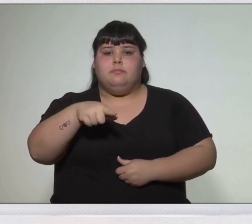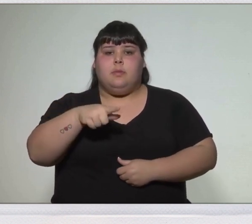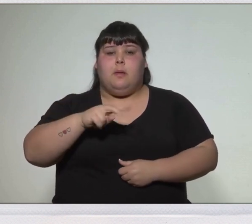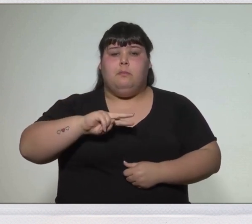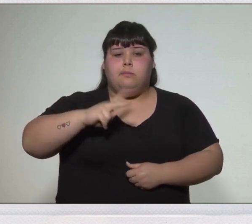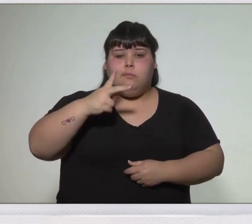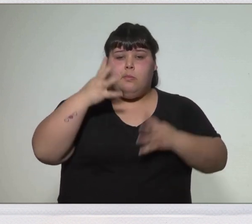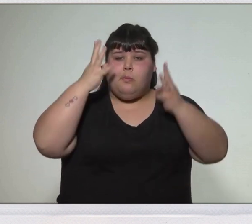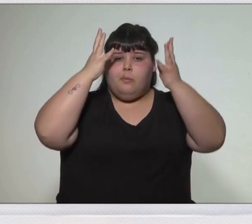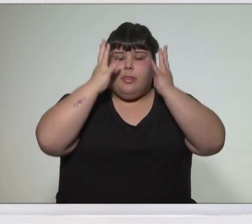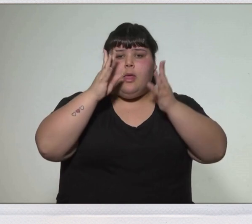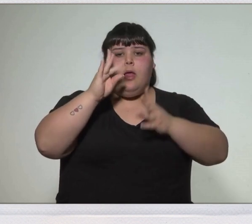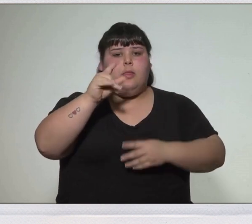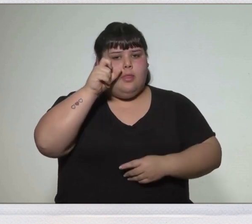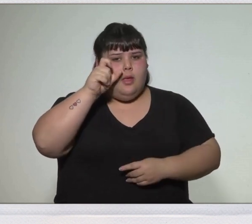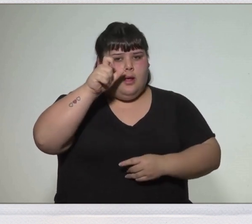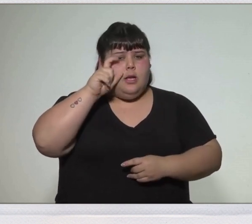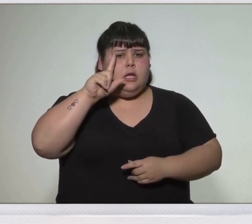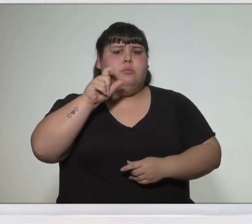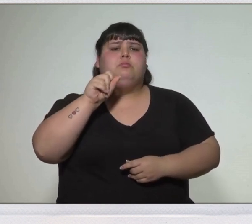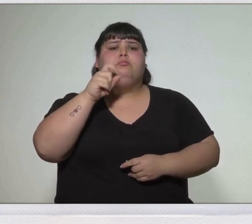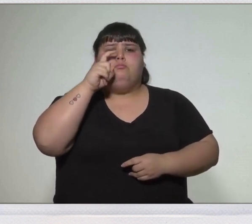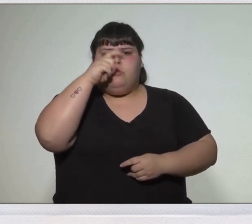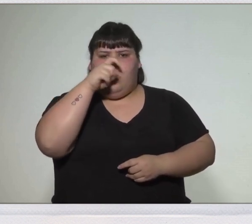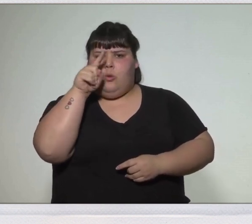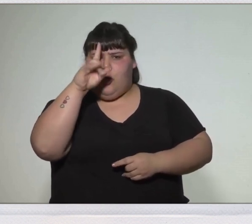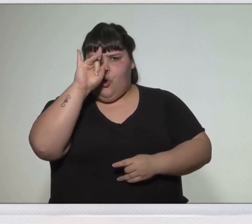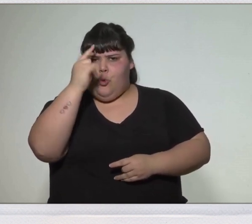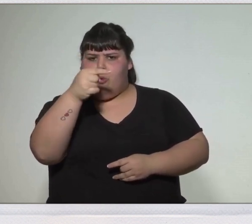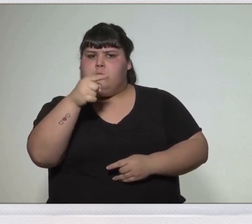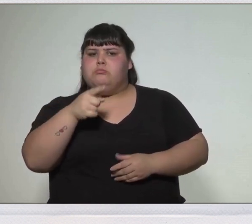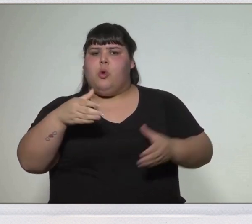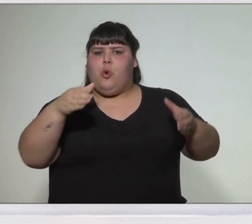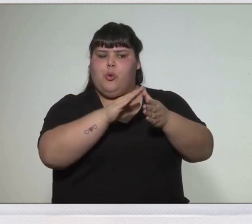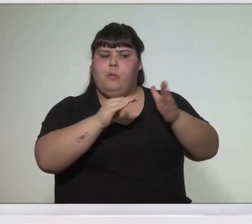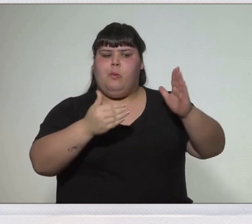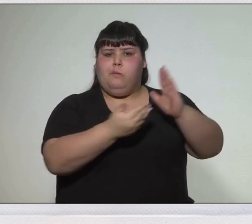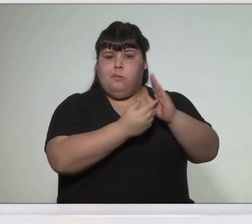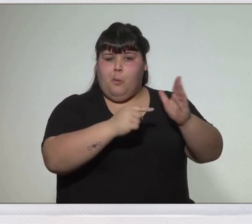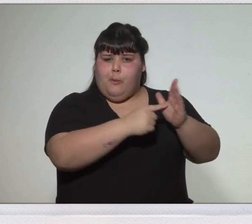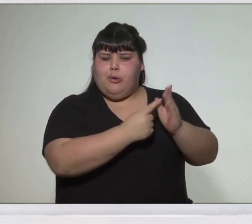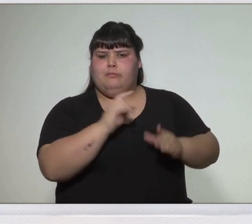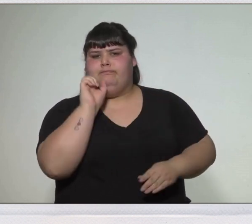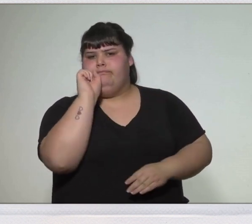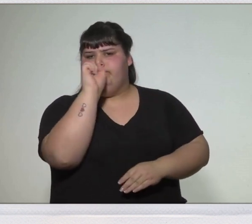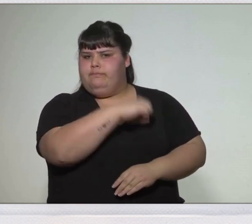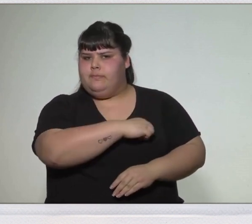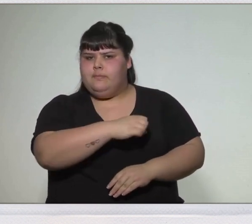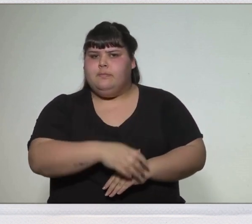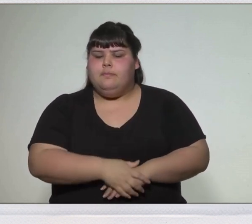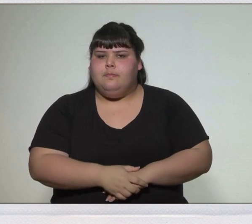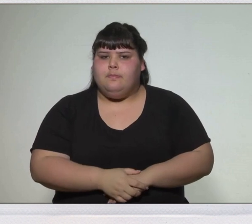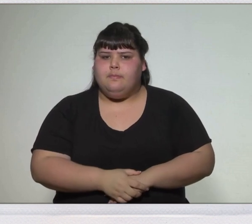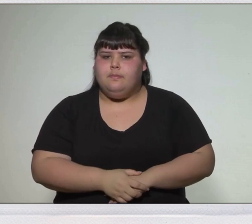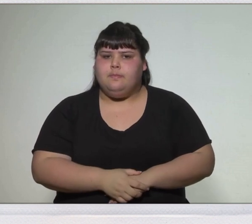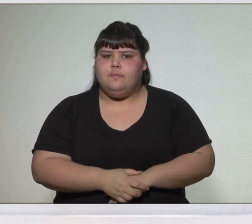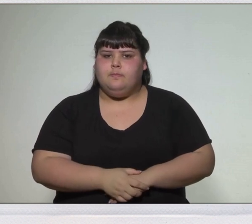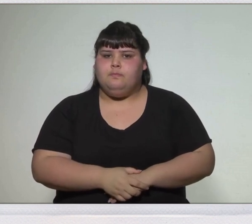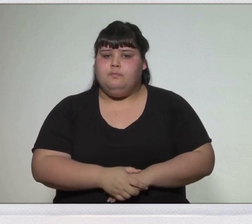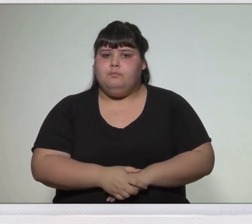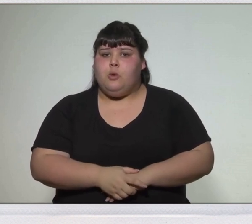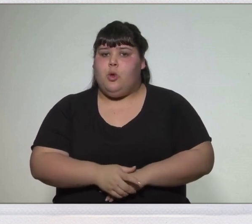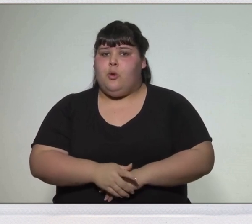de Elío, desde Montevideo, desconoce a la Junta de Buenos Aires. Los orientales